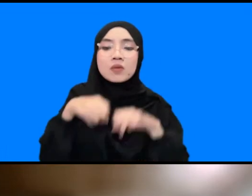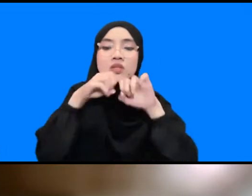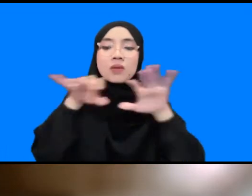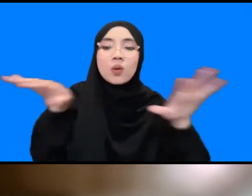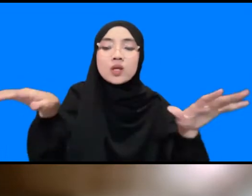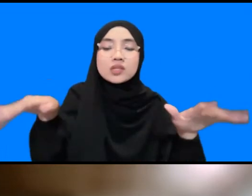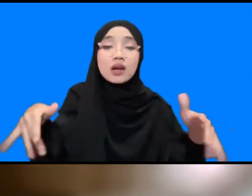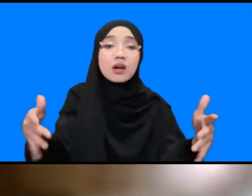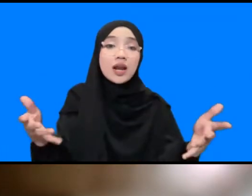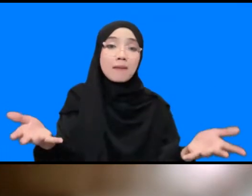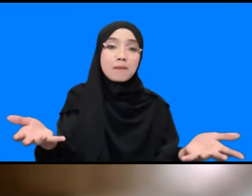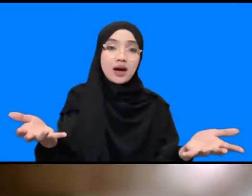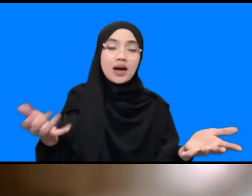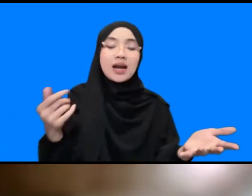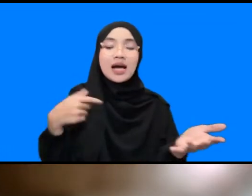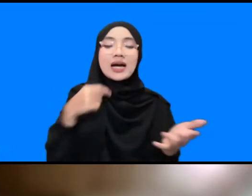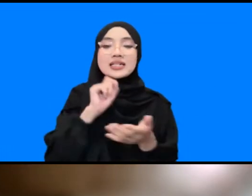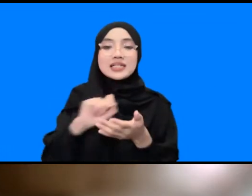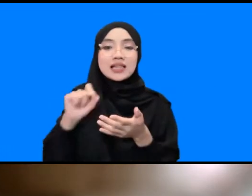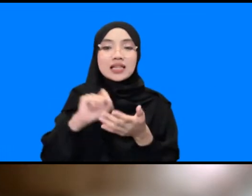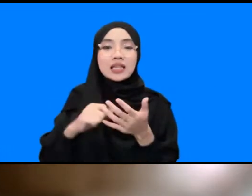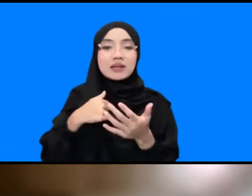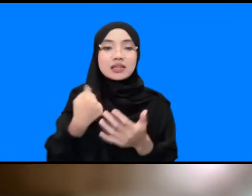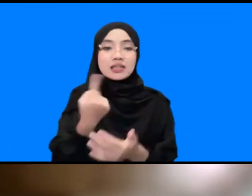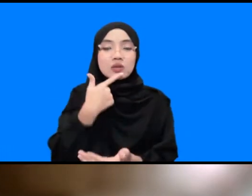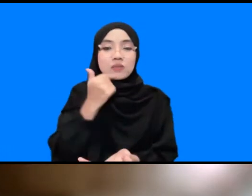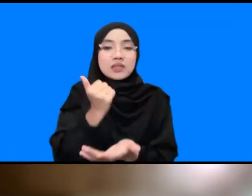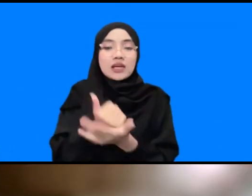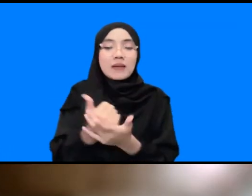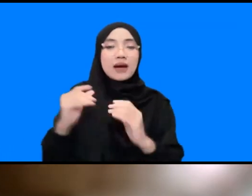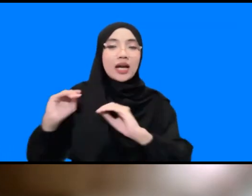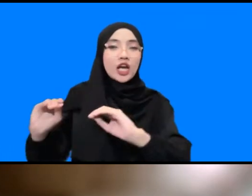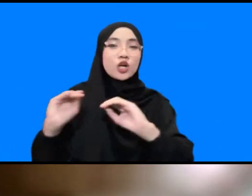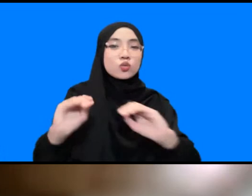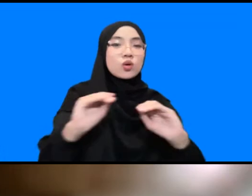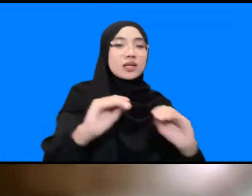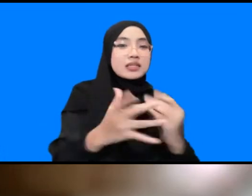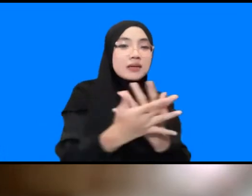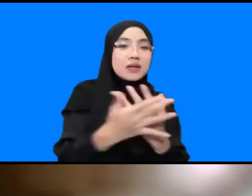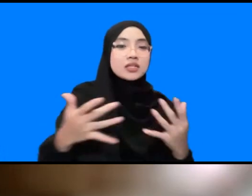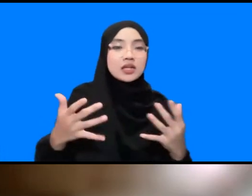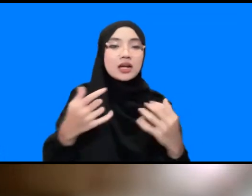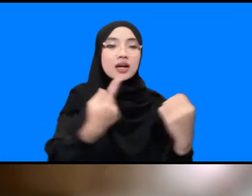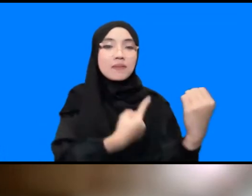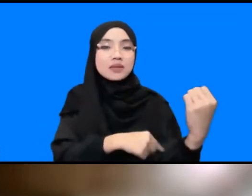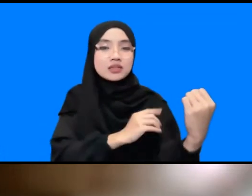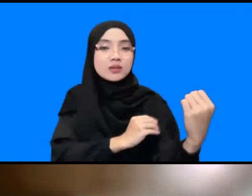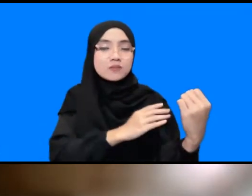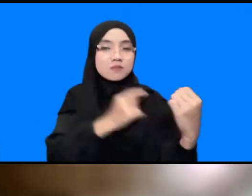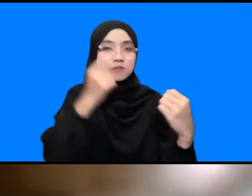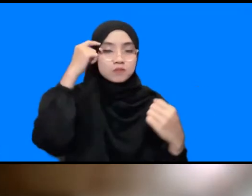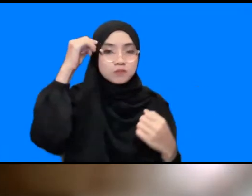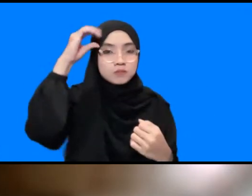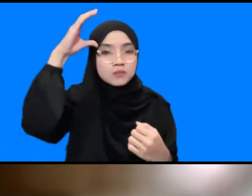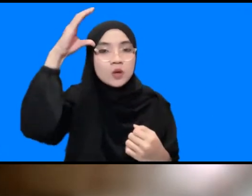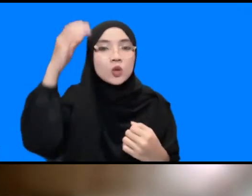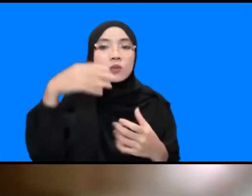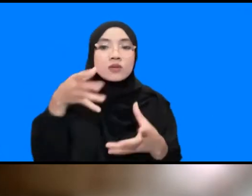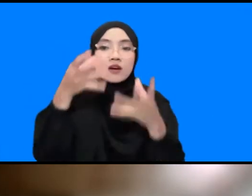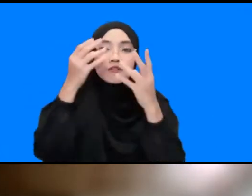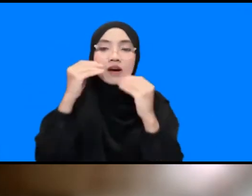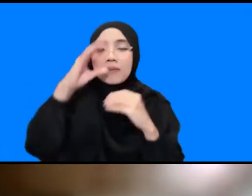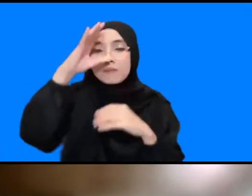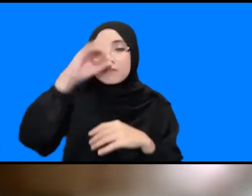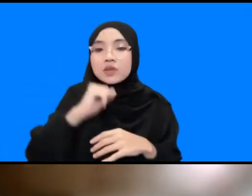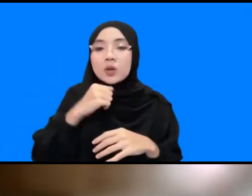sehingga catatan kita menjadi penting adalah edukasi kepada masyarakat peningkatan kapasitas kepada masyarakat untuk mengenali